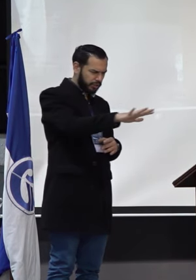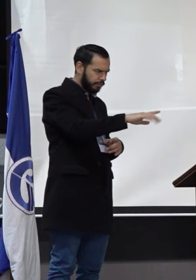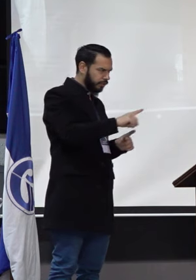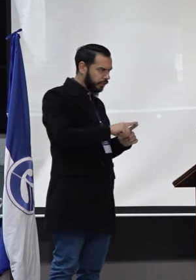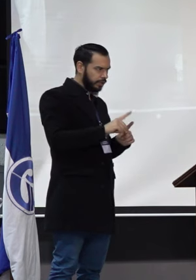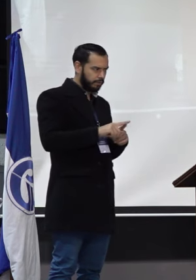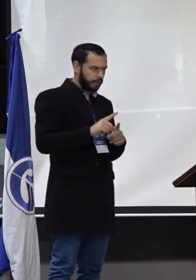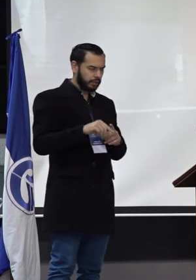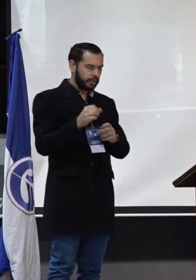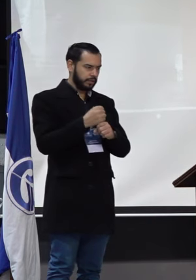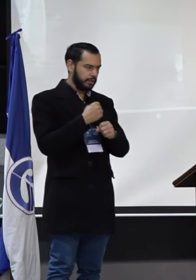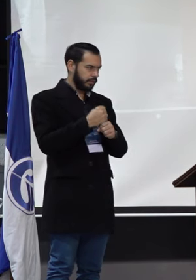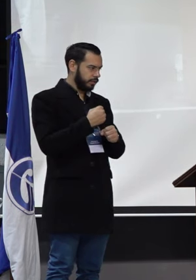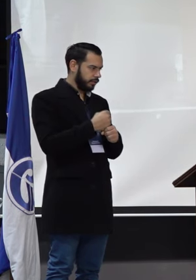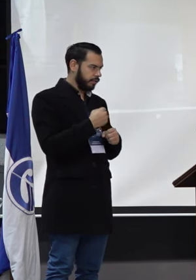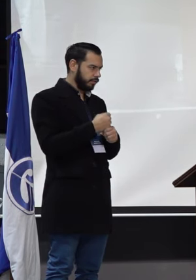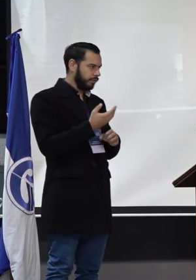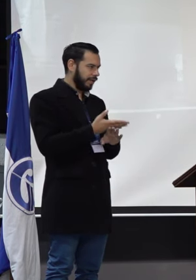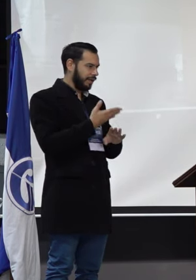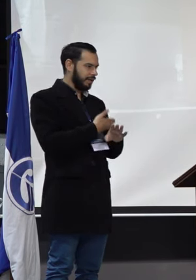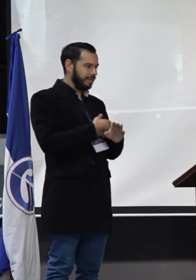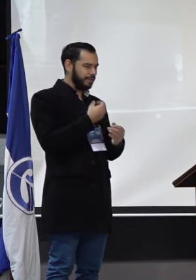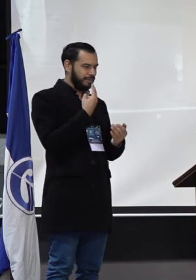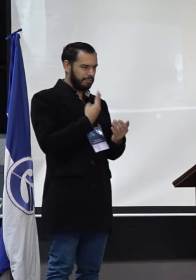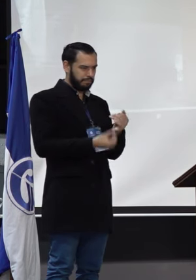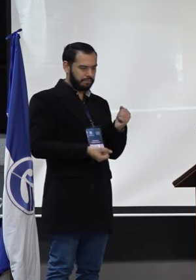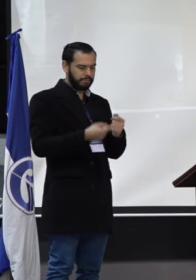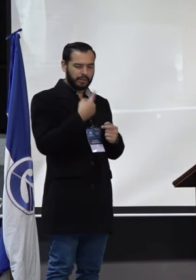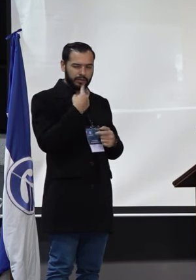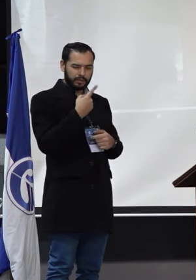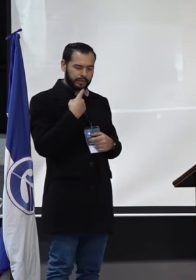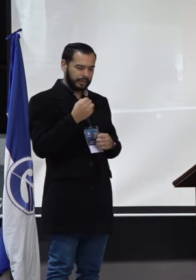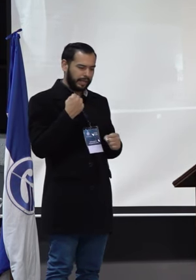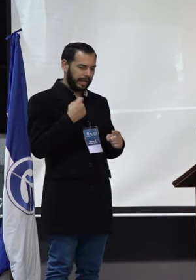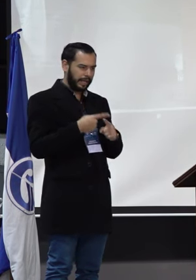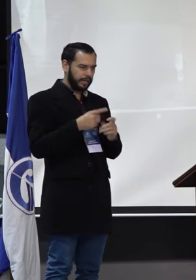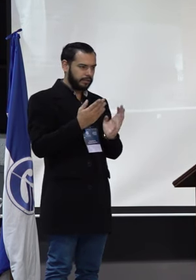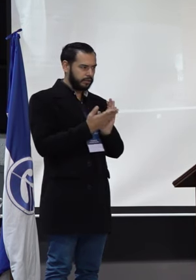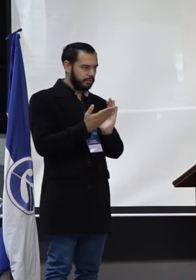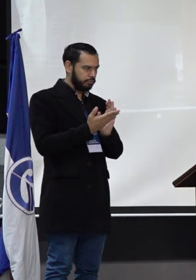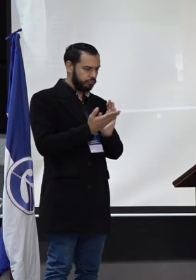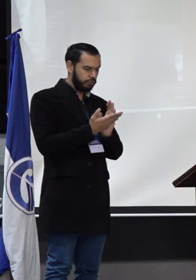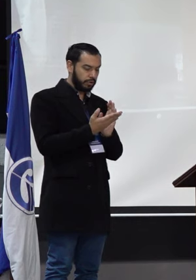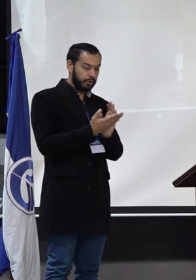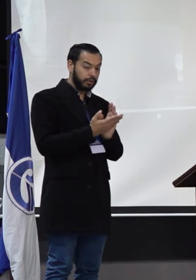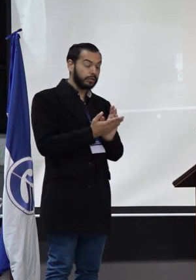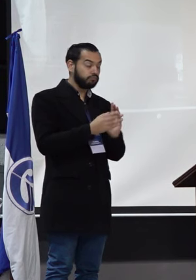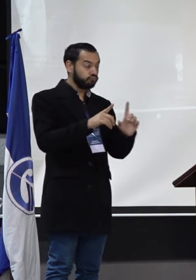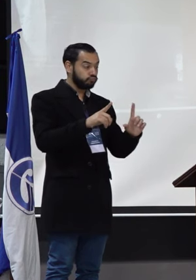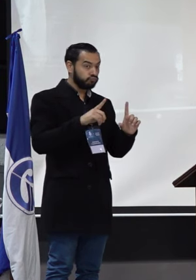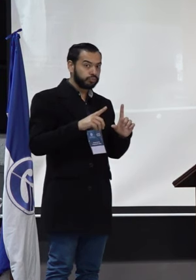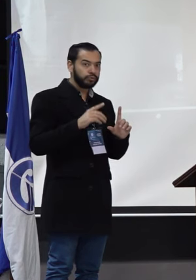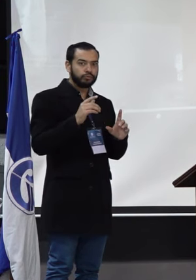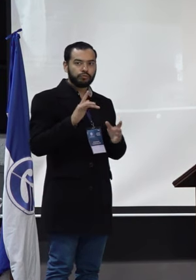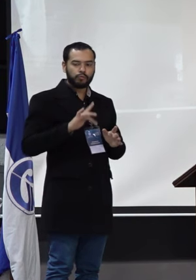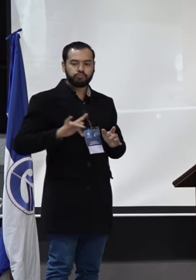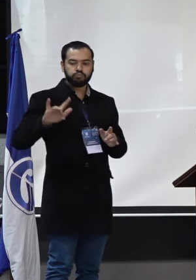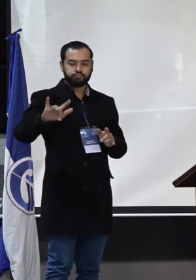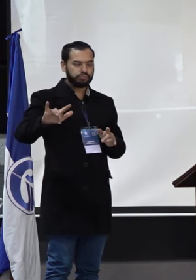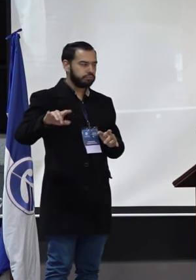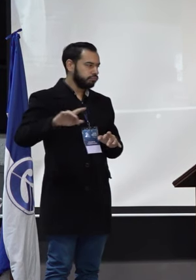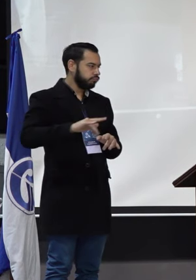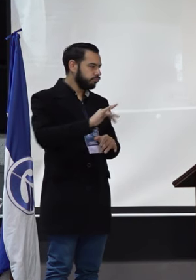ya lo mencionaba la plancha anterior, en donde los egresados y las egresadas, pues, participamos en otros